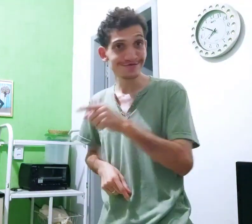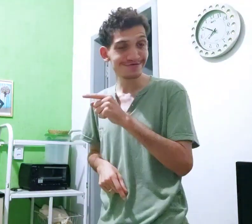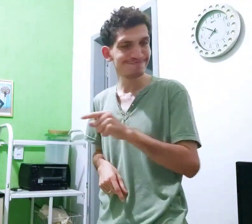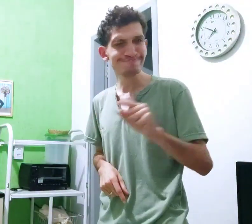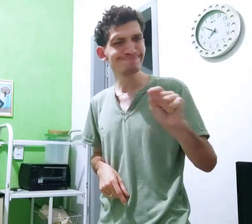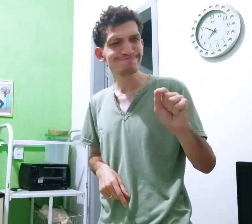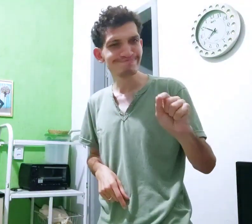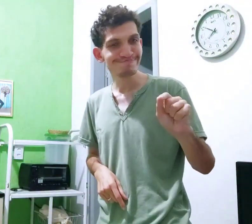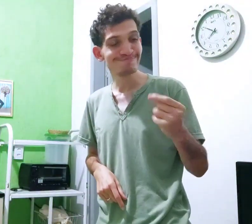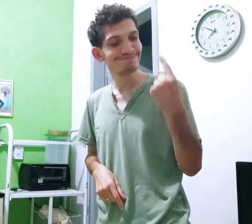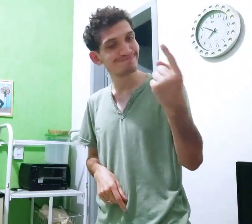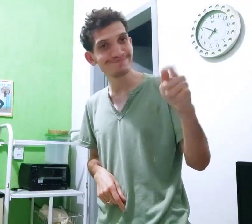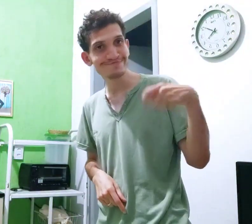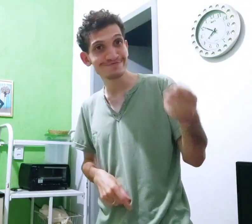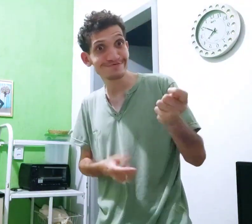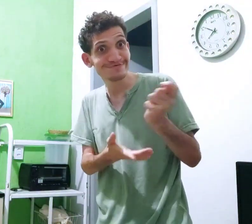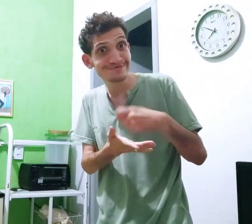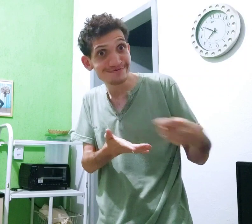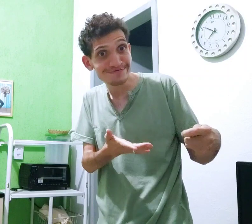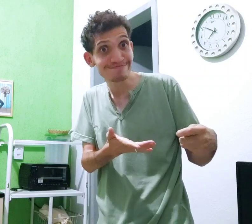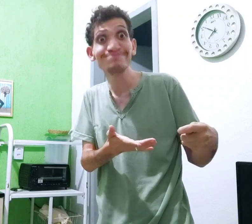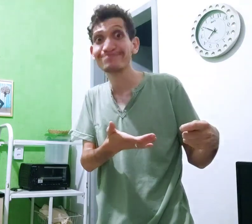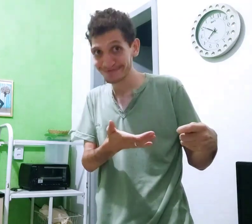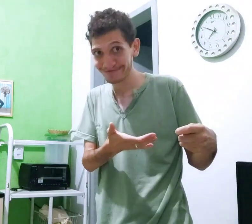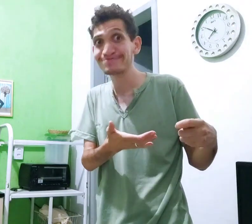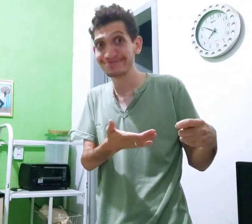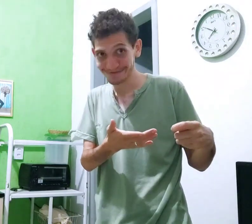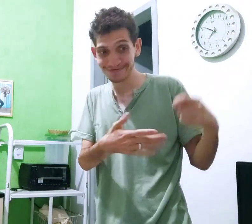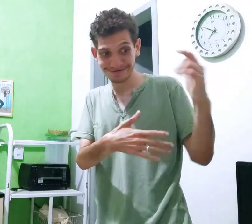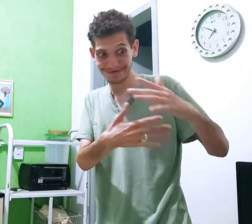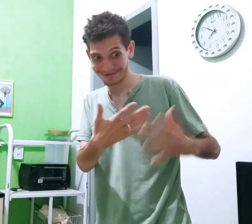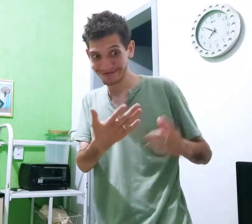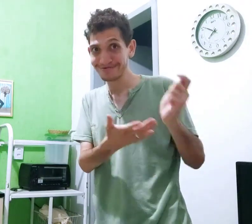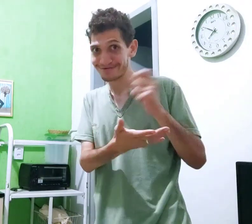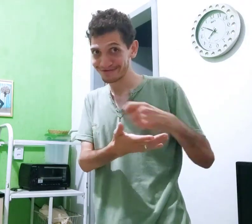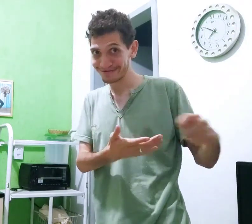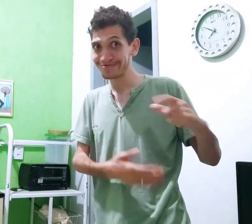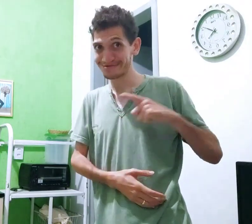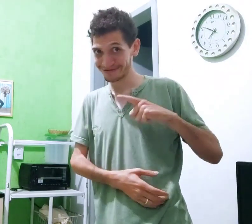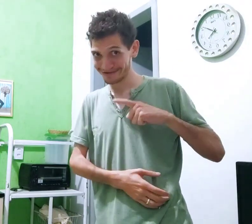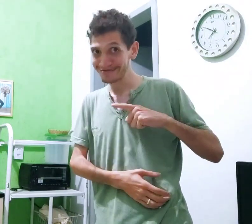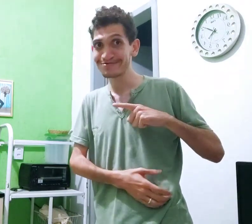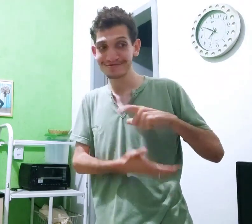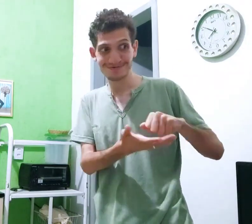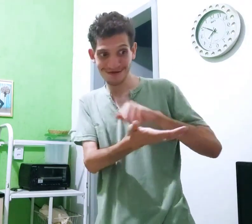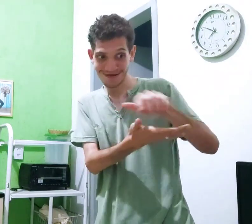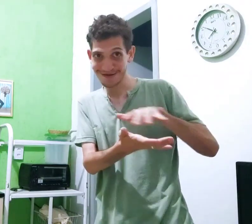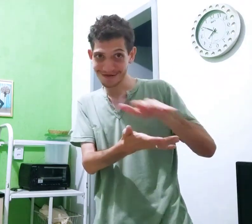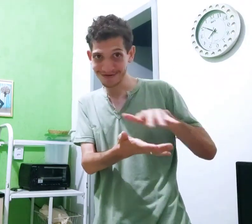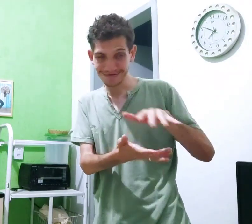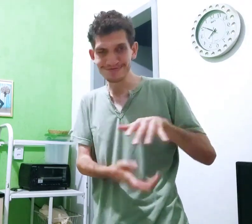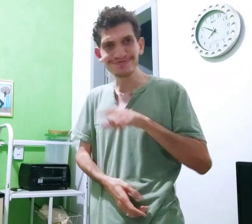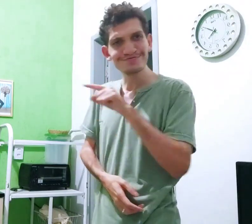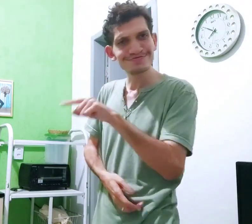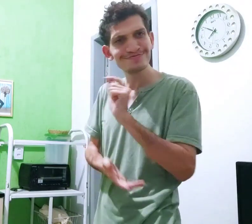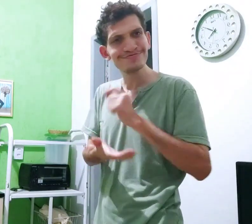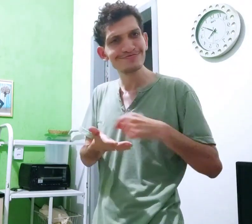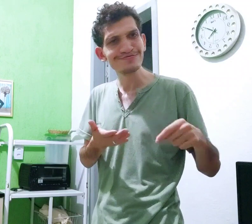Paratatatatatara Isso daqui é o que? Um sinal escrito Libras, escrita, texto Escrita de